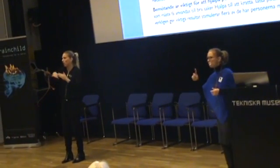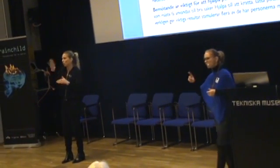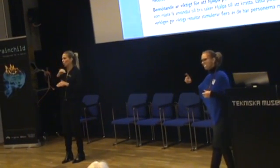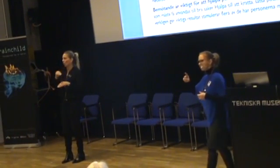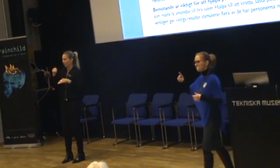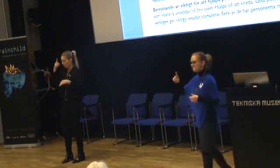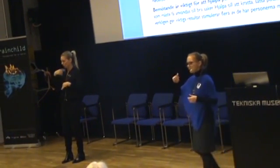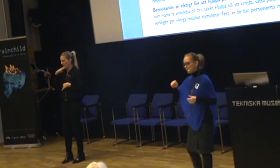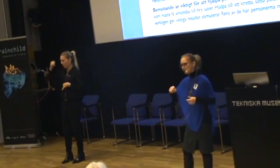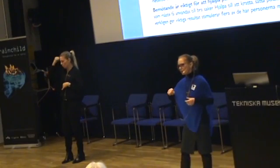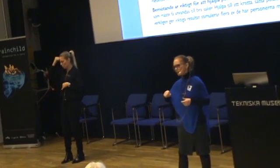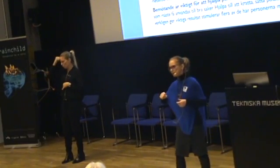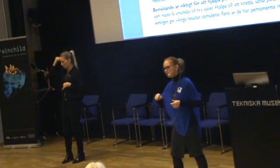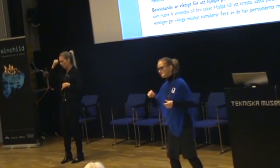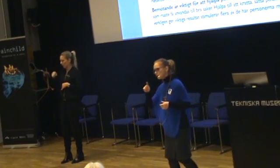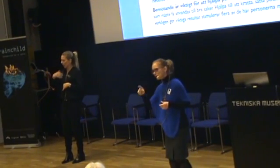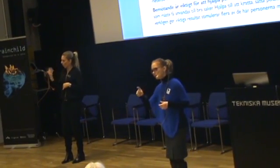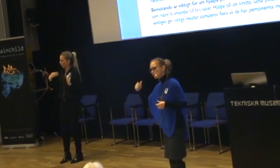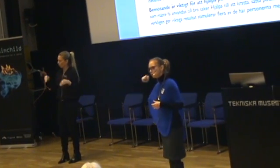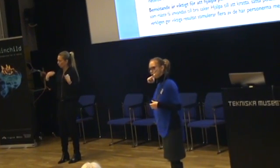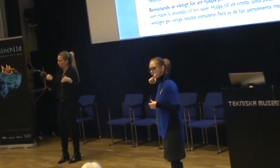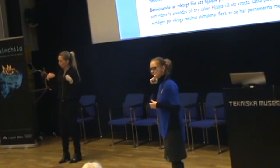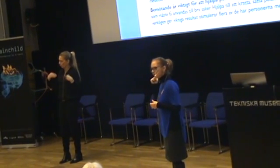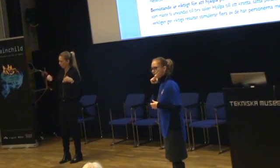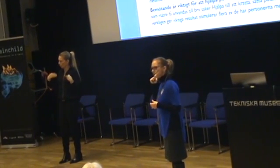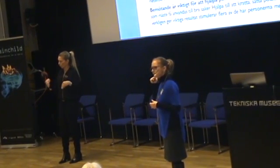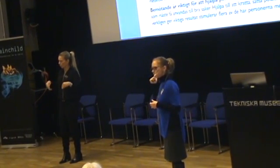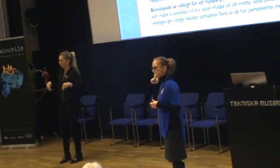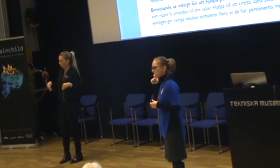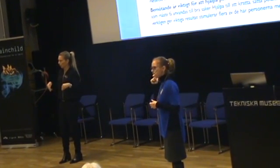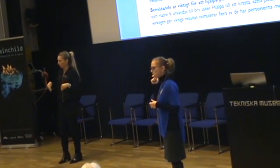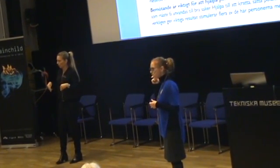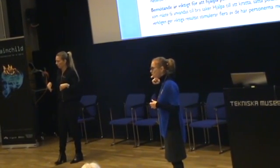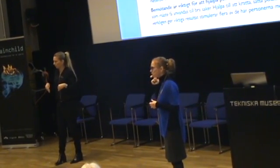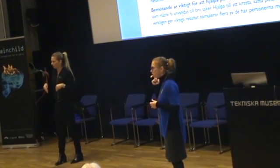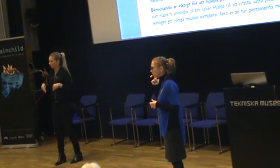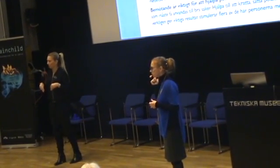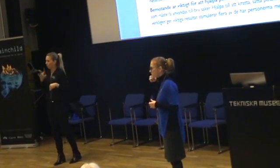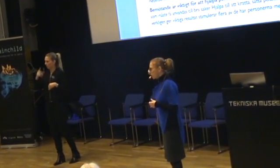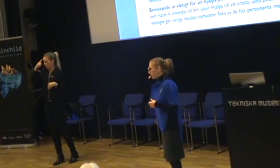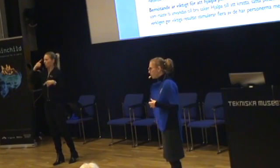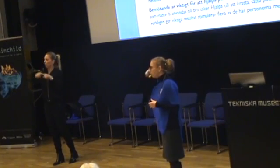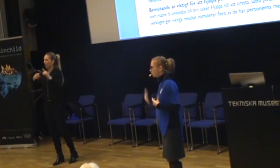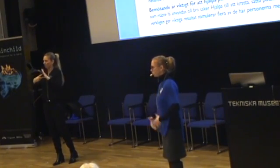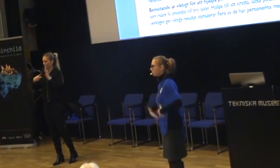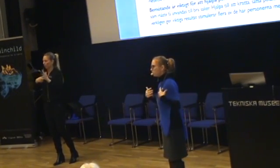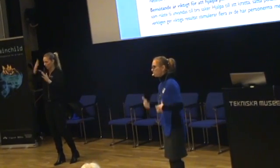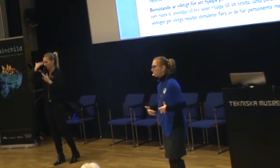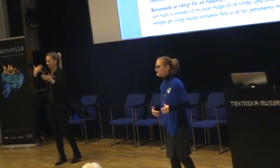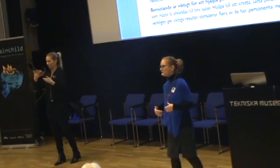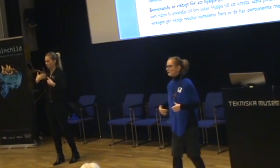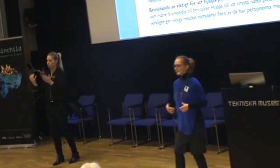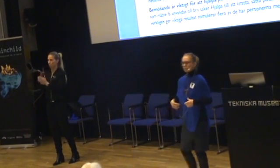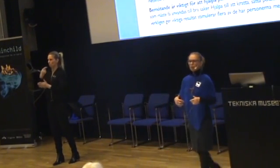föräldrar komma ihåg att det här är ens diamantens juvel. Så rätt metoder till den här personen så kan man få mycket effekt. Här och i